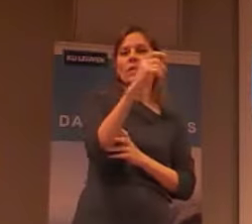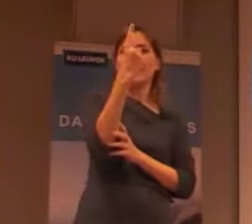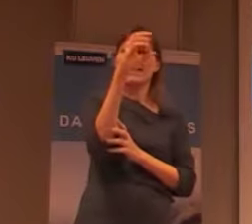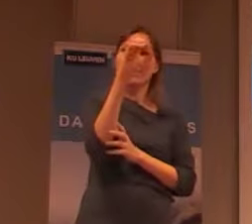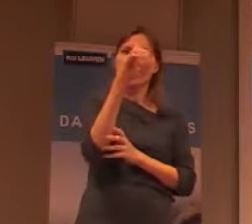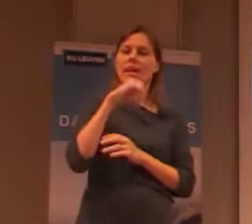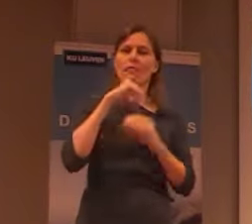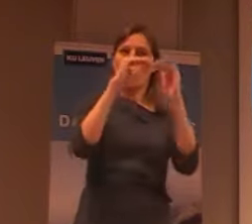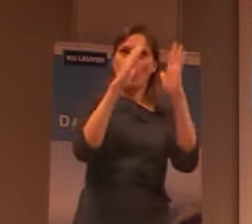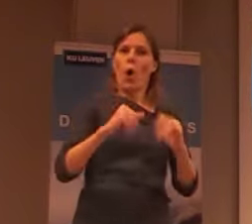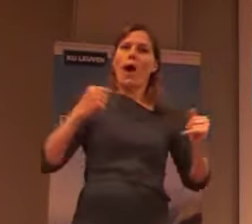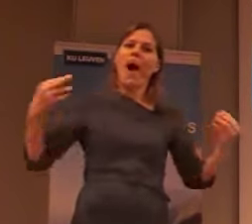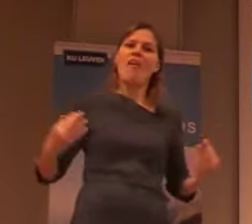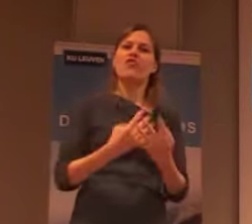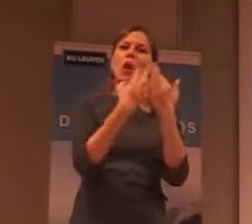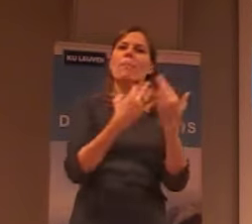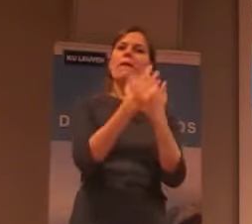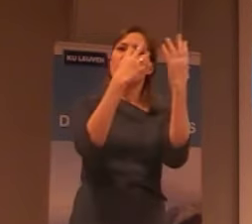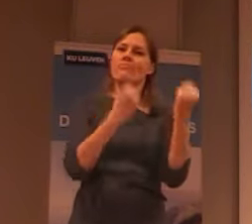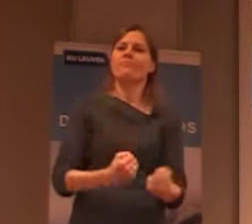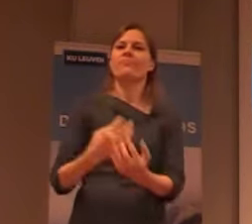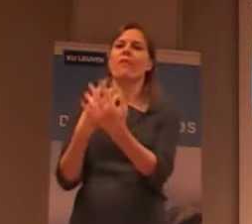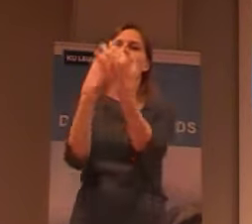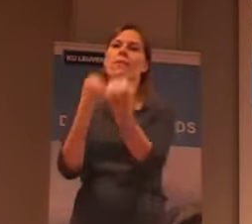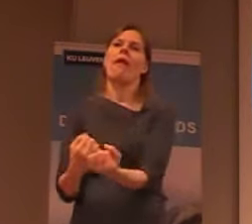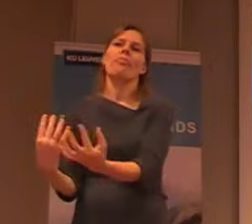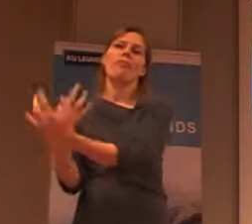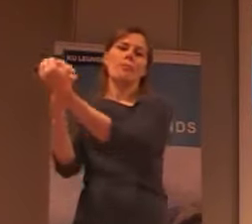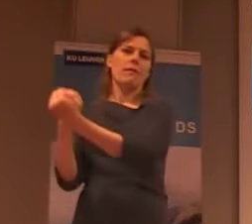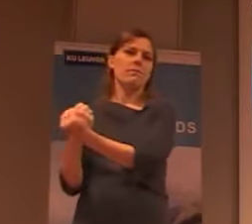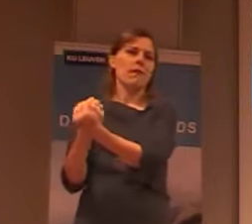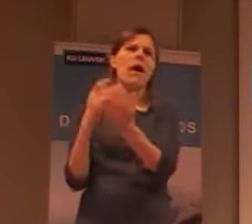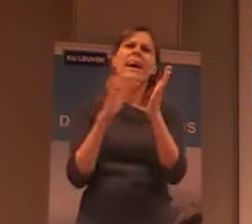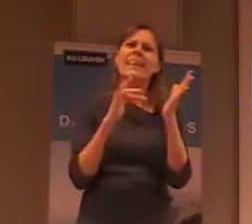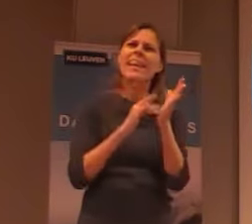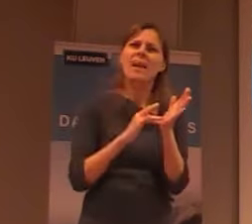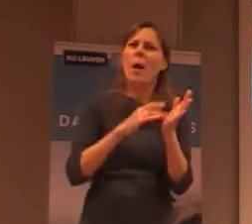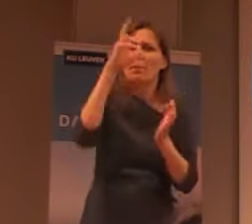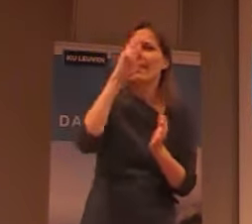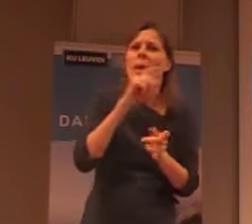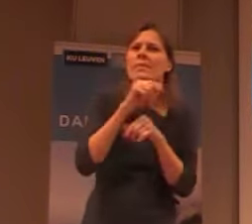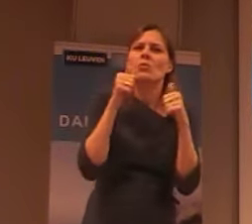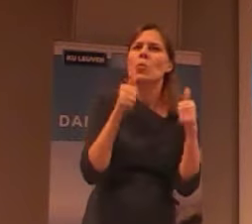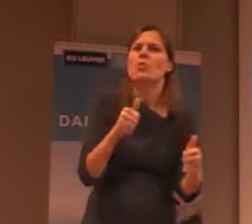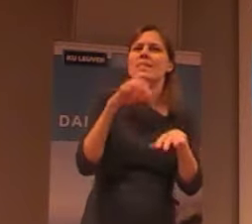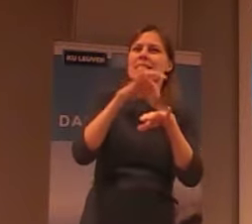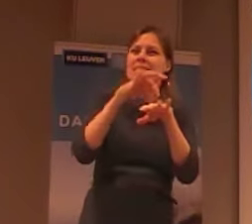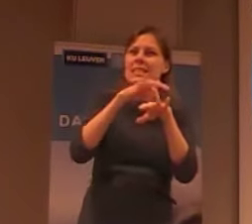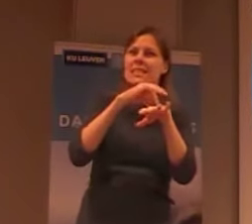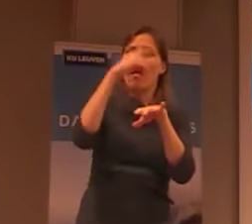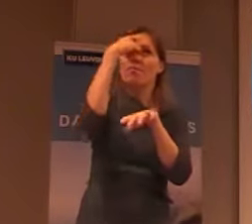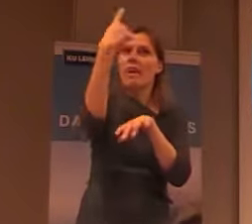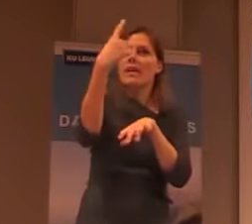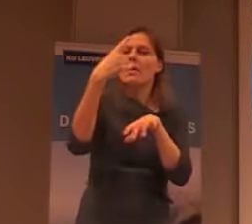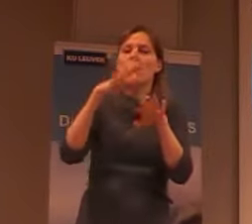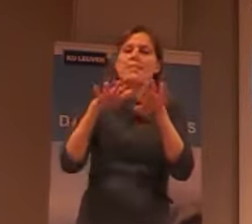van de gebouwen afgebracht. En de reden was dat men de ziekte niet goed begreep. Want men dacht eigenlijk dat de ziektekiemen in de muren